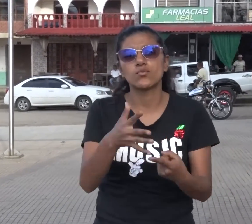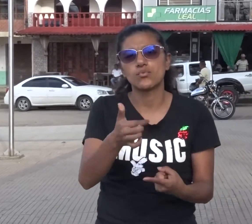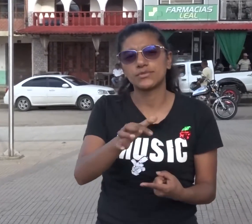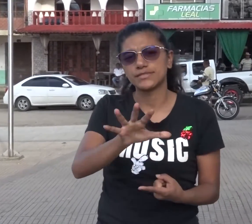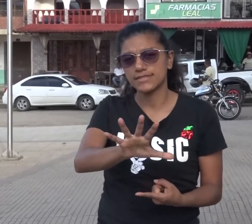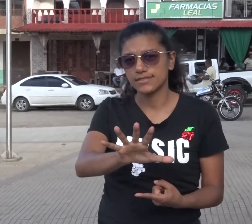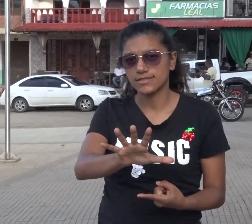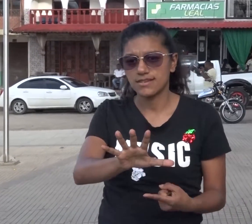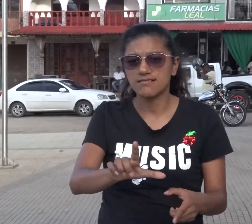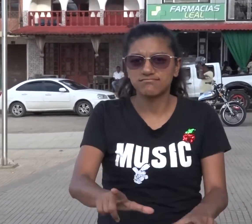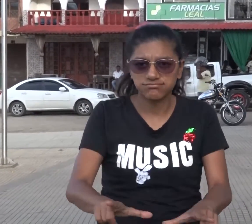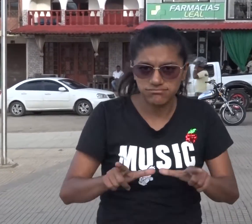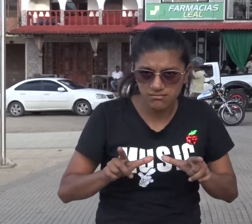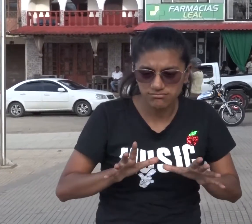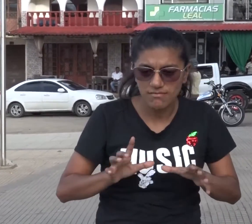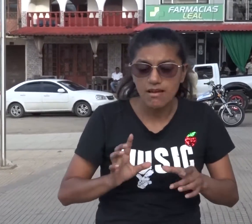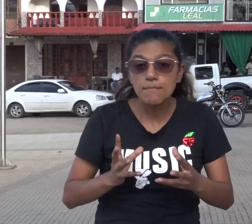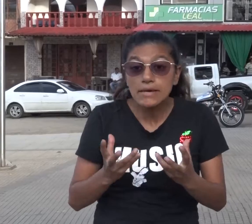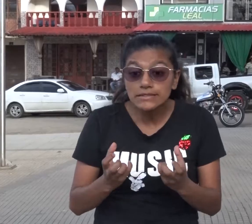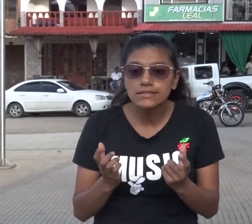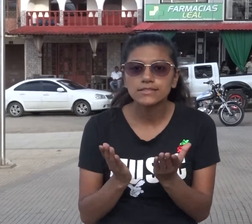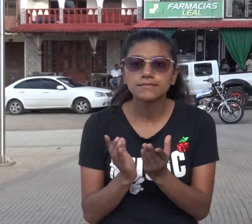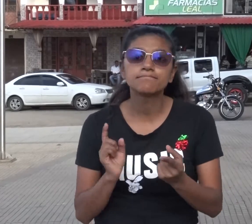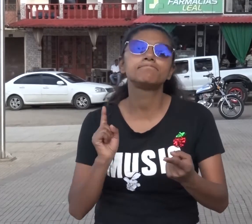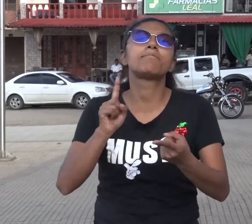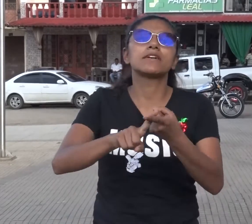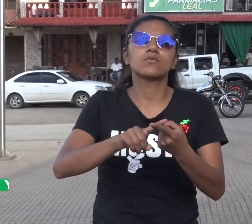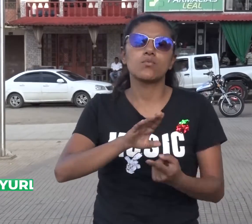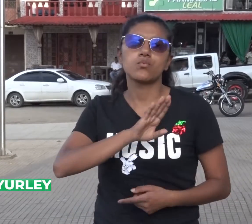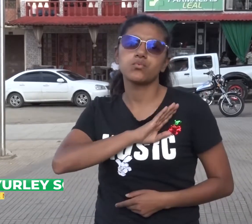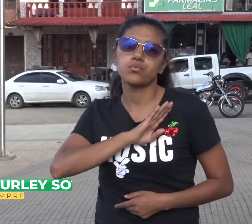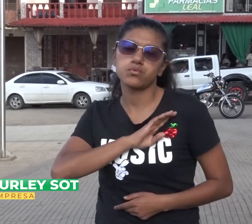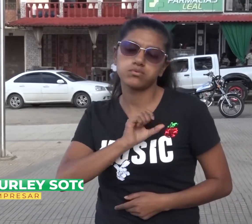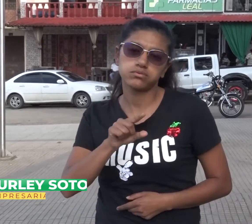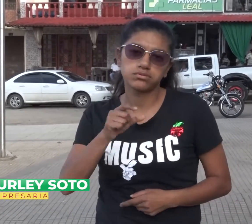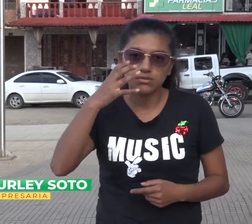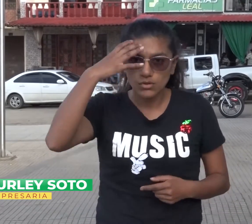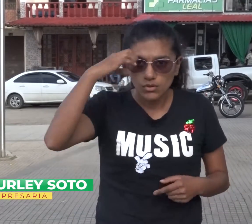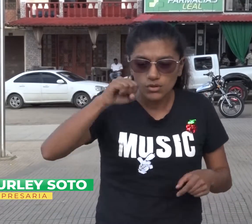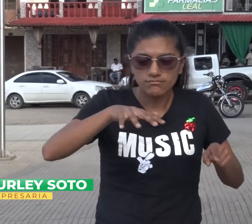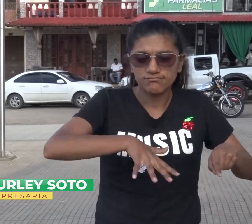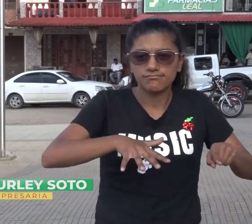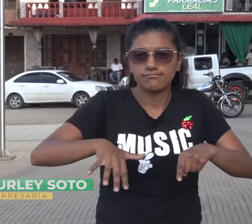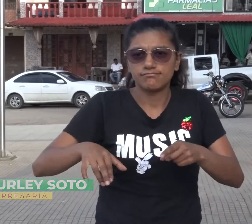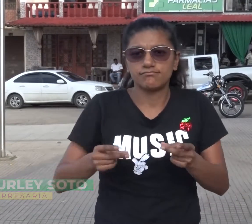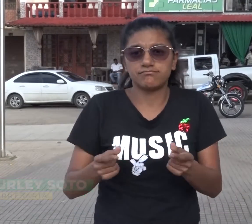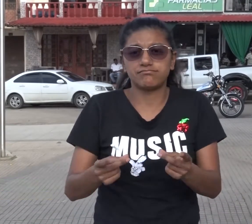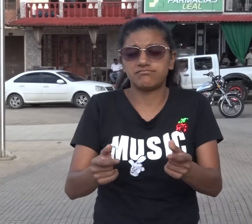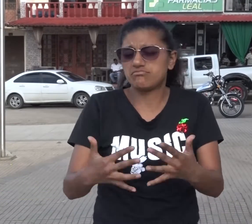hasta quinto, me gradué, luego me fui el bachillerato